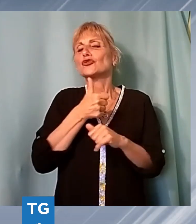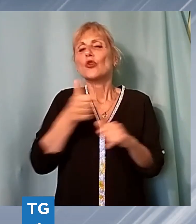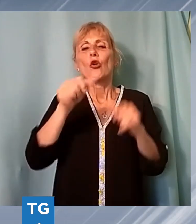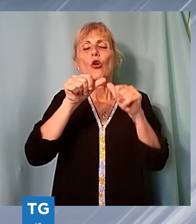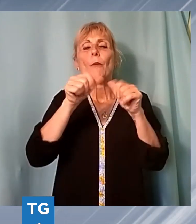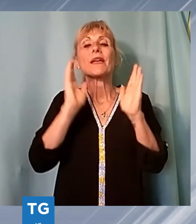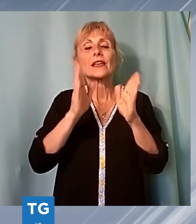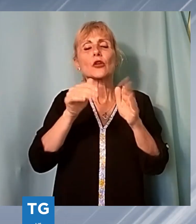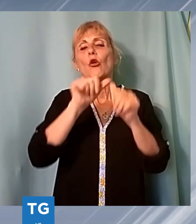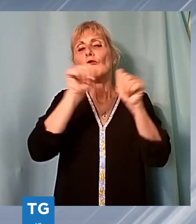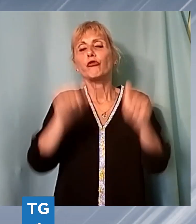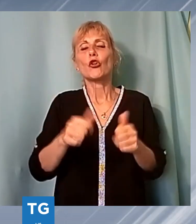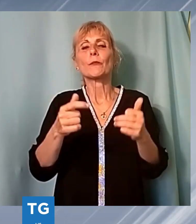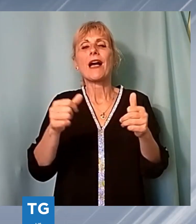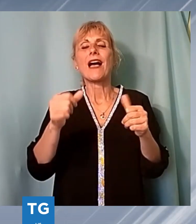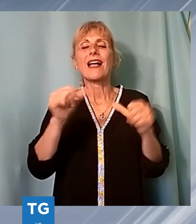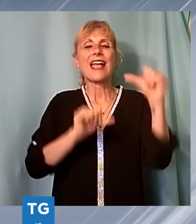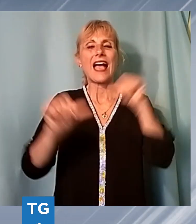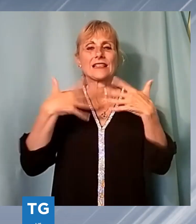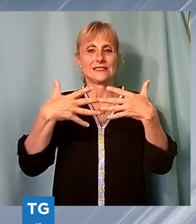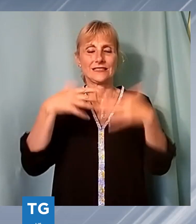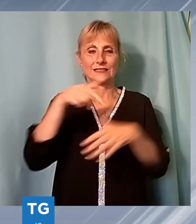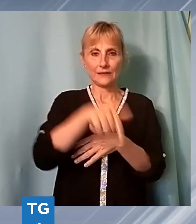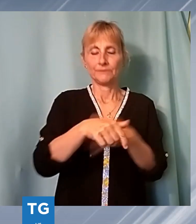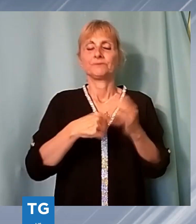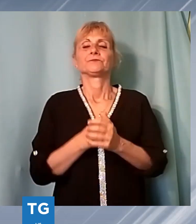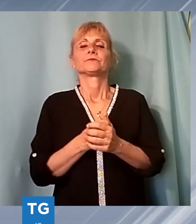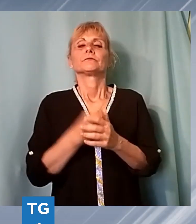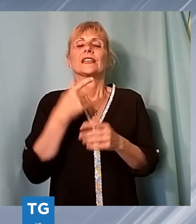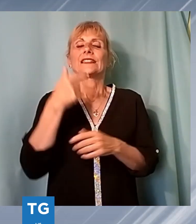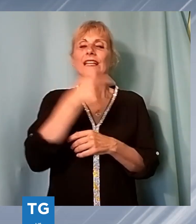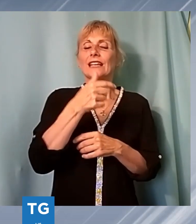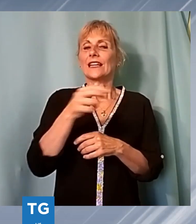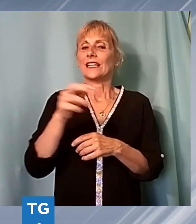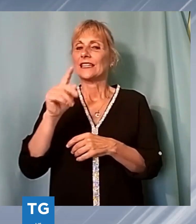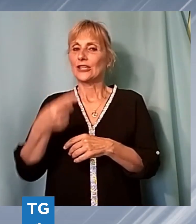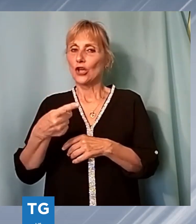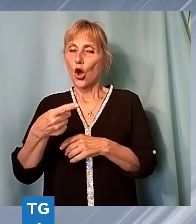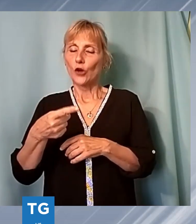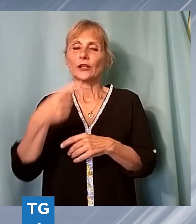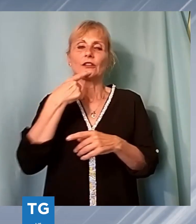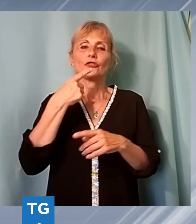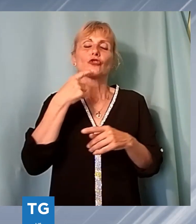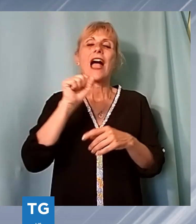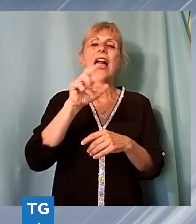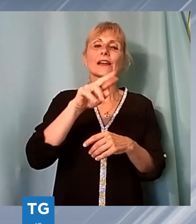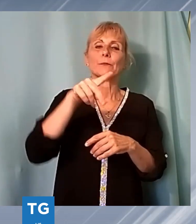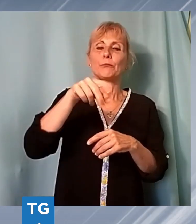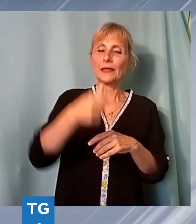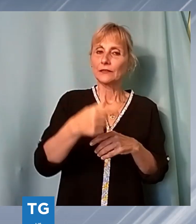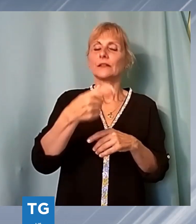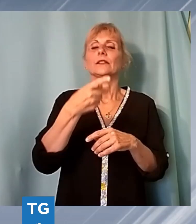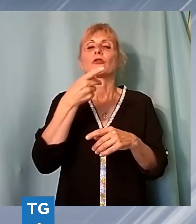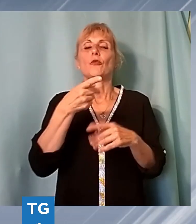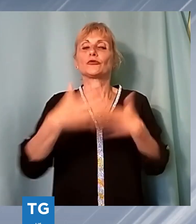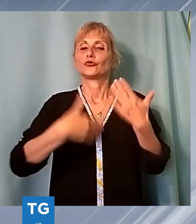'ambiente e protezione civile di Pietrasanta, Tatiana Gliori, ha affermato che i riscontri di Arpat confortano per l'immediato ma non rappresentano